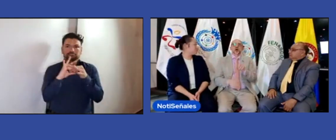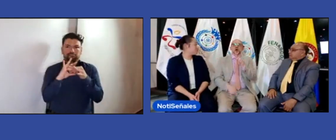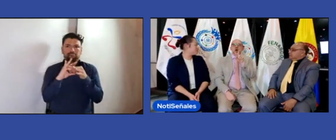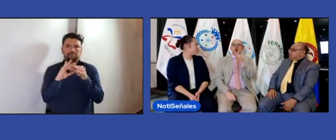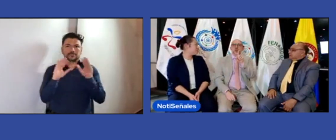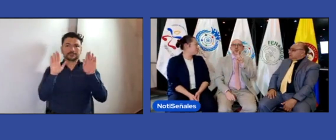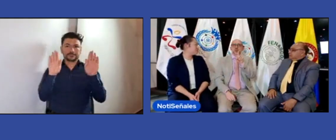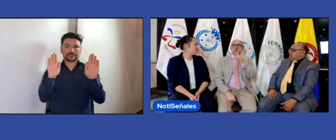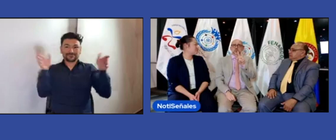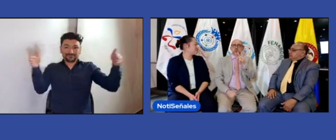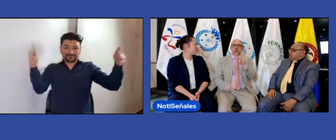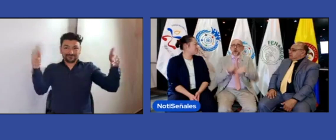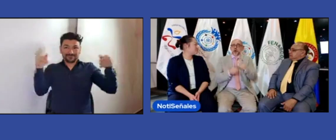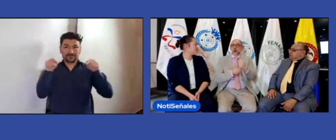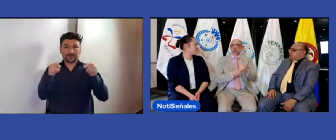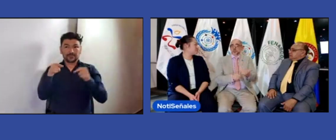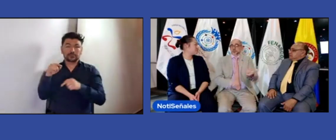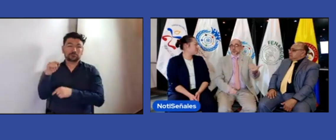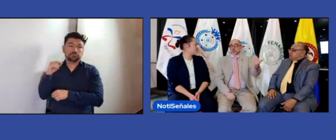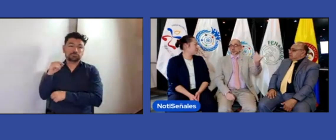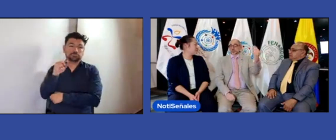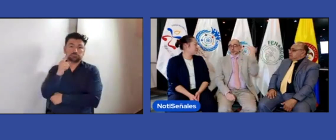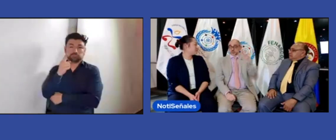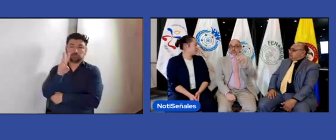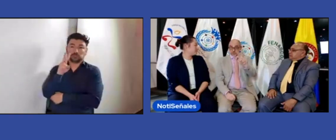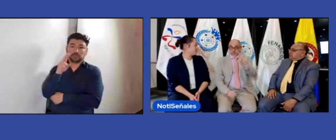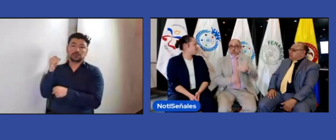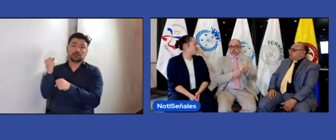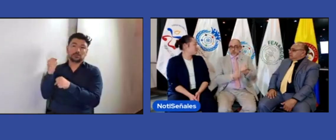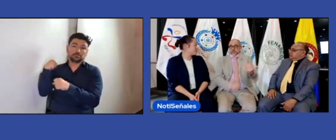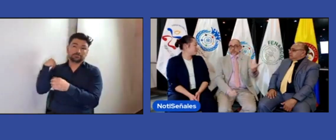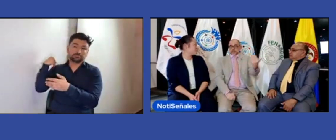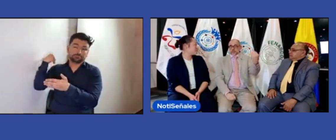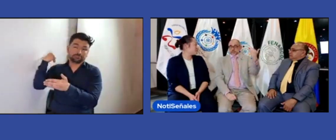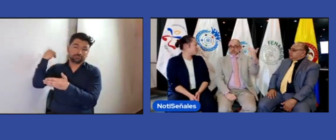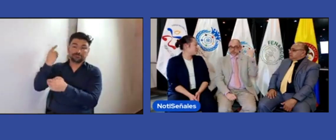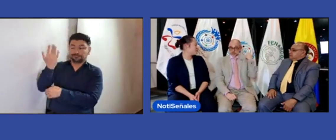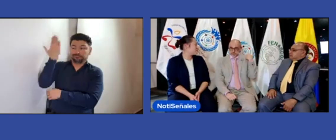sección de jóvenes de la WFD. hace aproximadamente unos 12 años